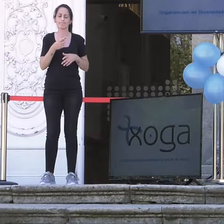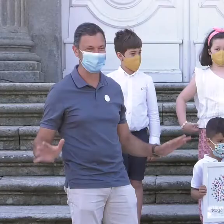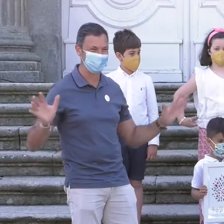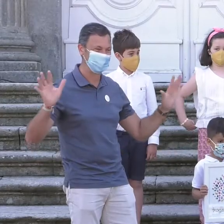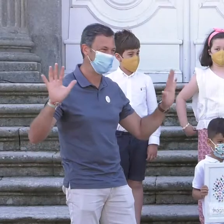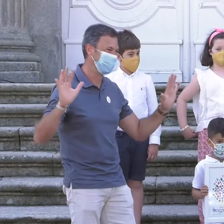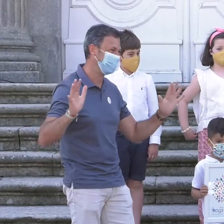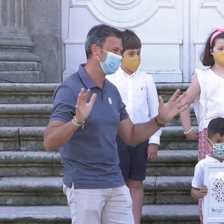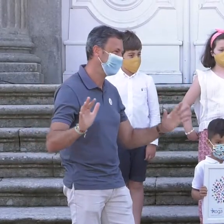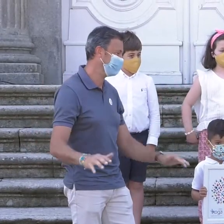reconhecemento.